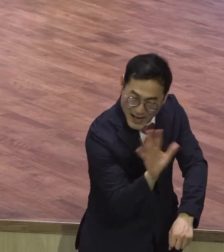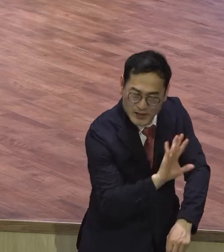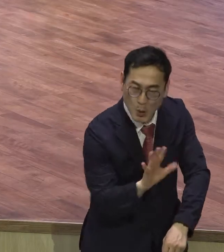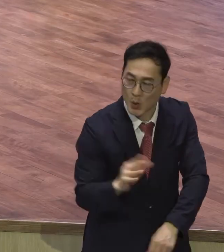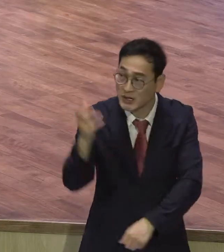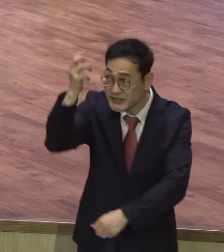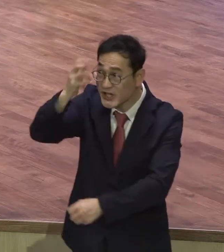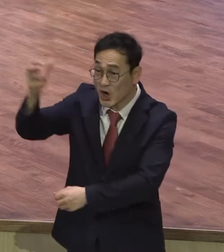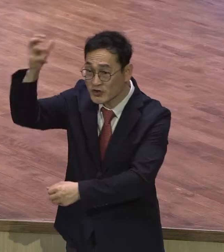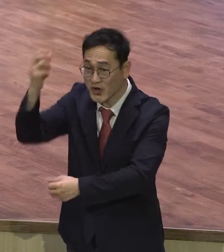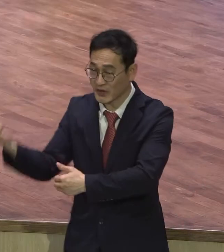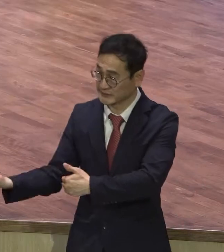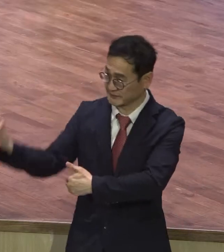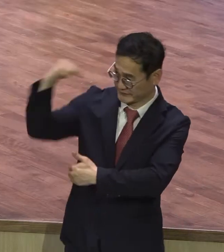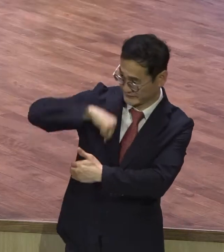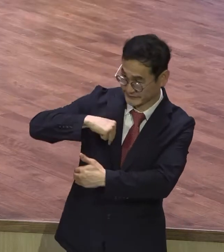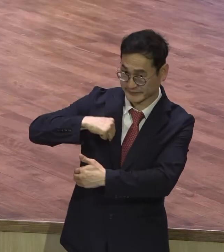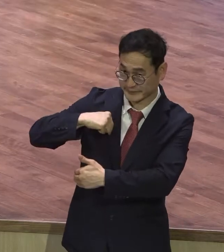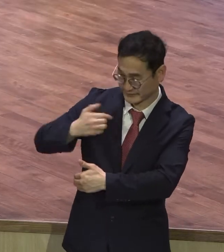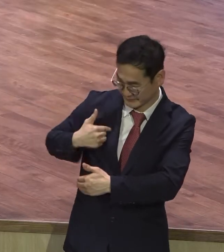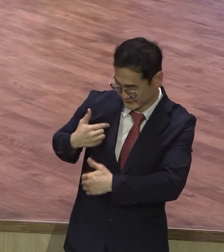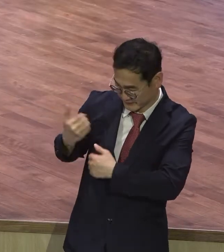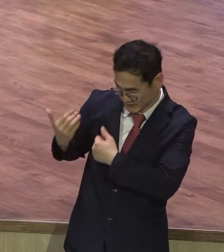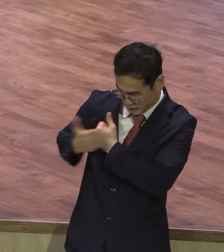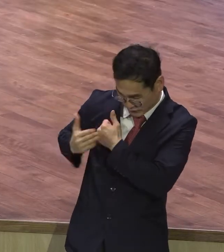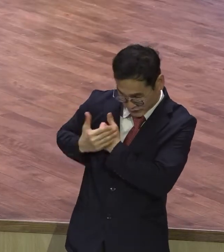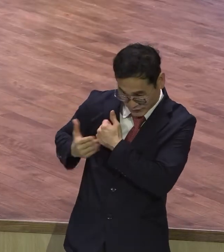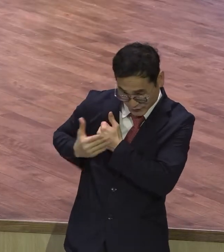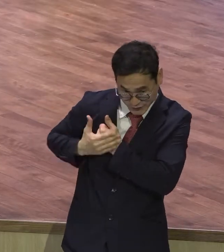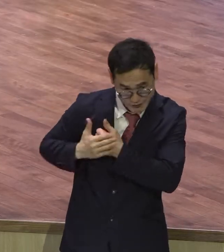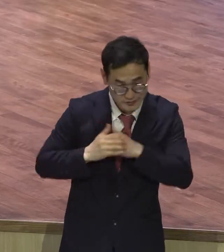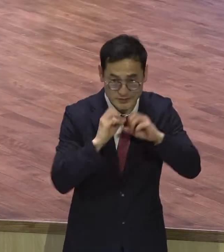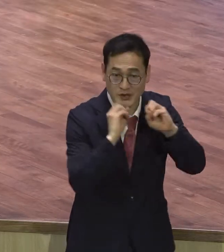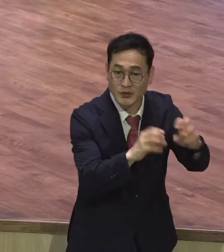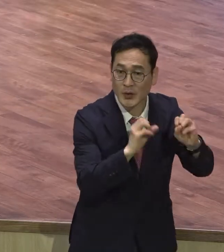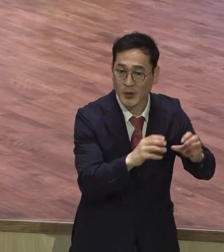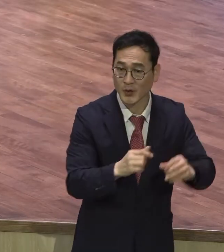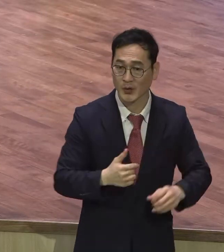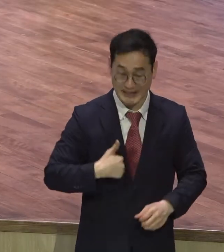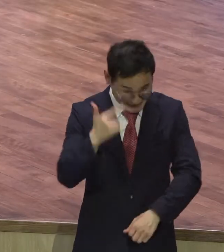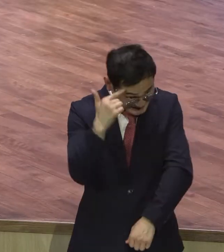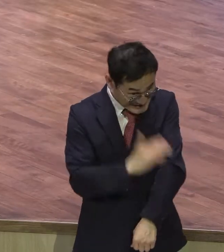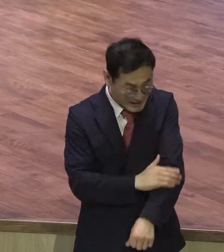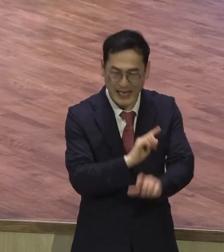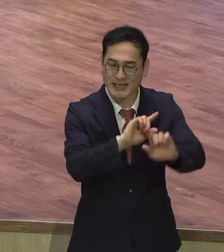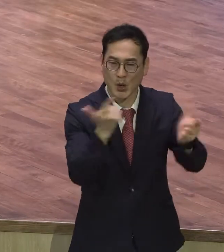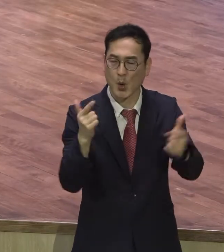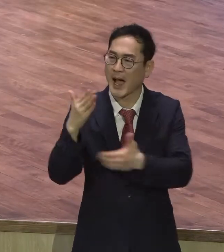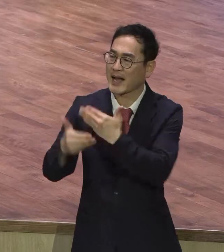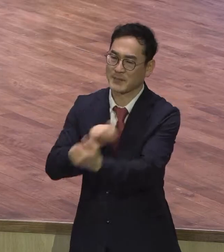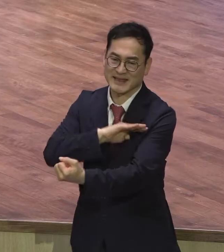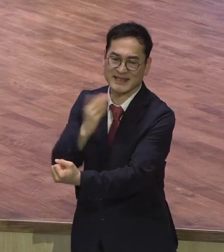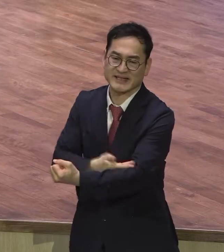능력으로 하여 너의 믿음이 사람의 지혜에 있지 아니하고 다만 하나님의 능력 있게 하려 하여노라